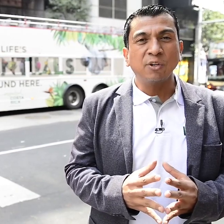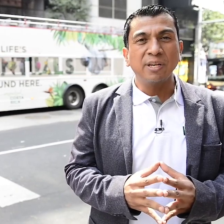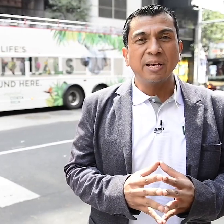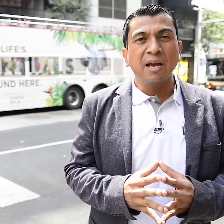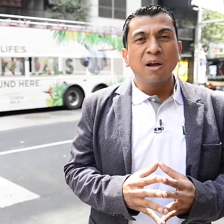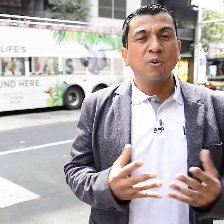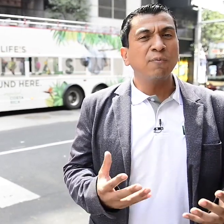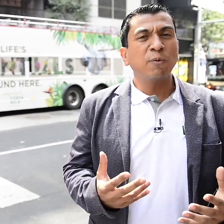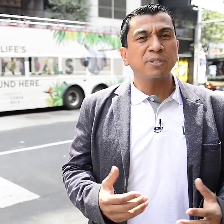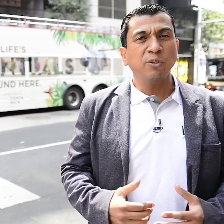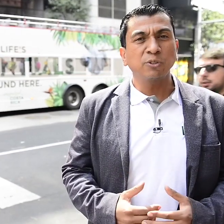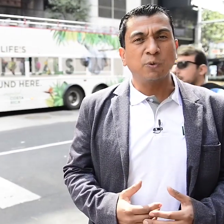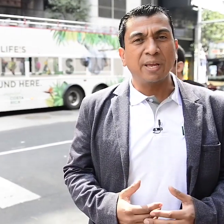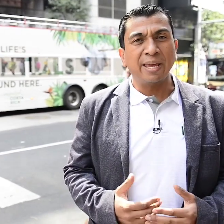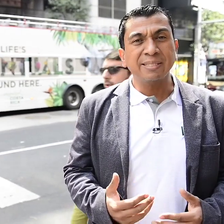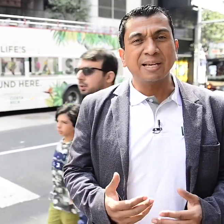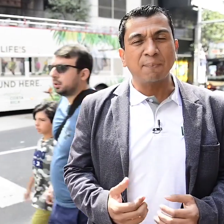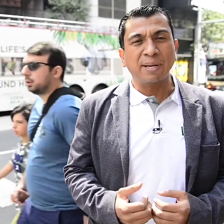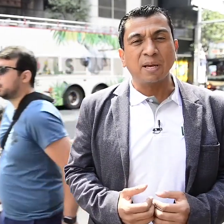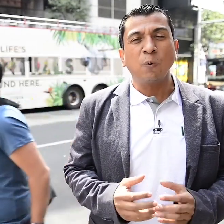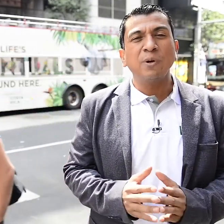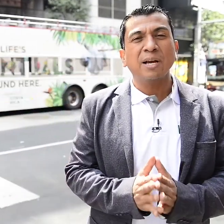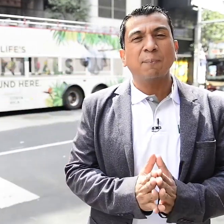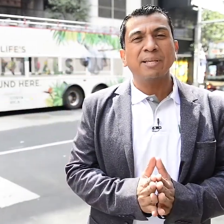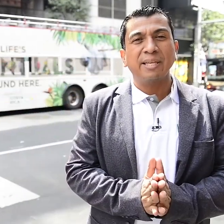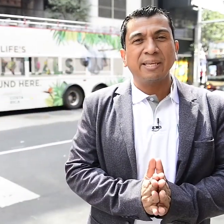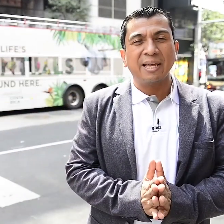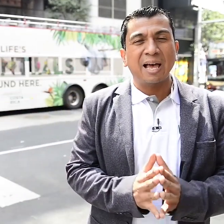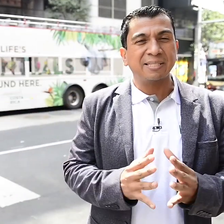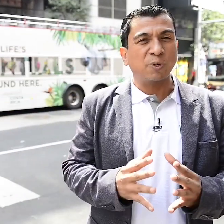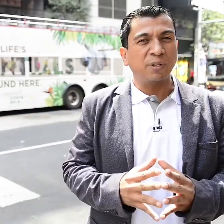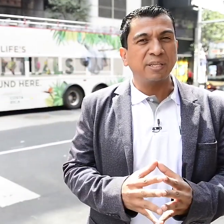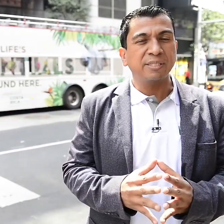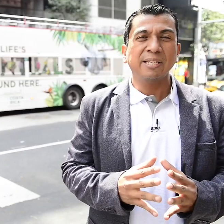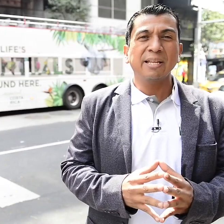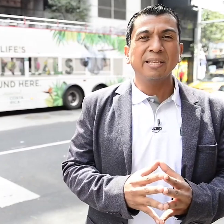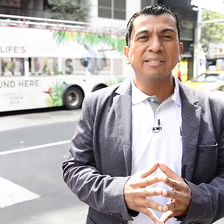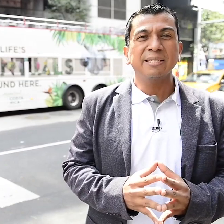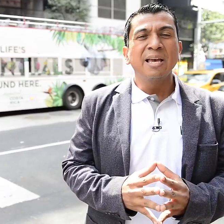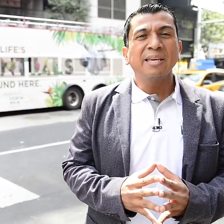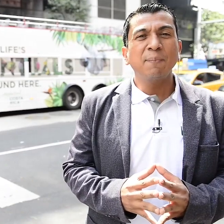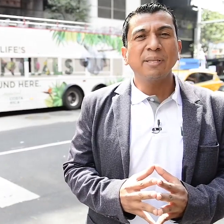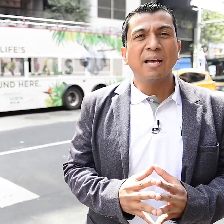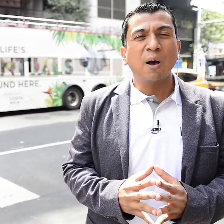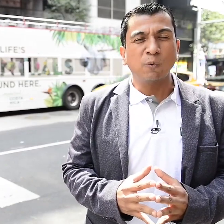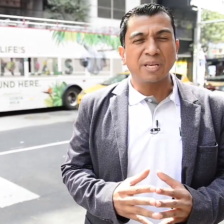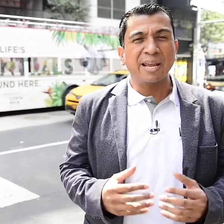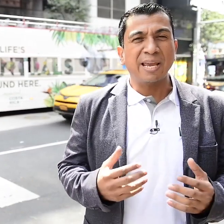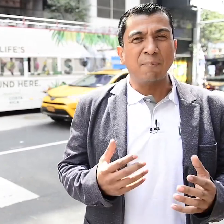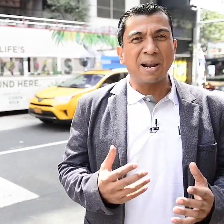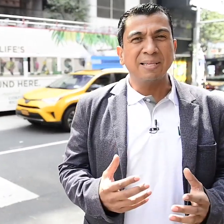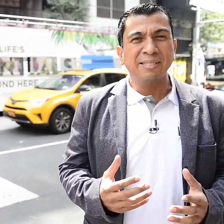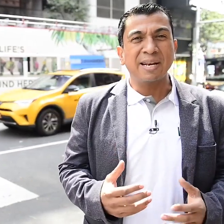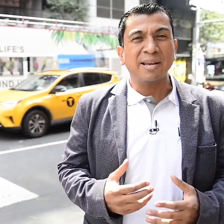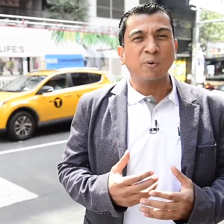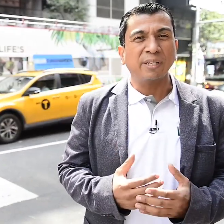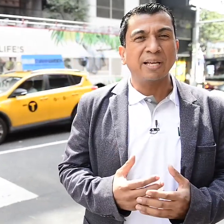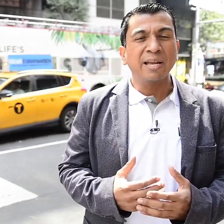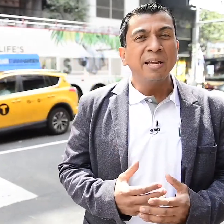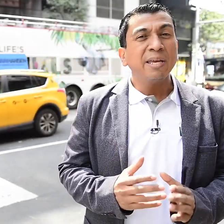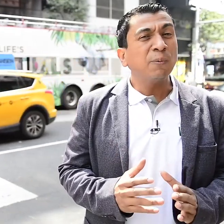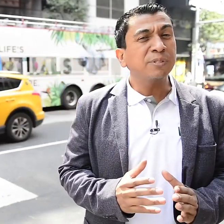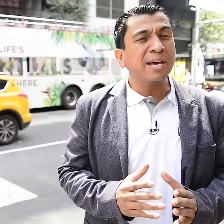electrónica con información sobre esta campaña. Una campaña dirigida a estadounidenses y canadienses que invita a buscar el balance,